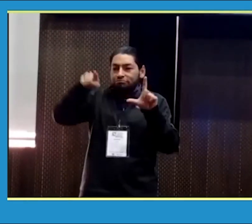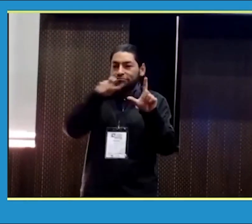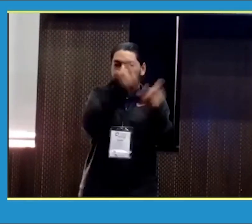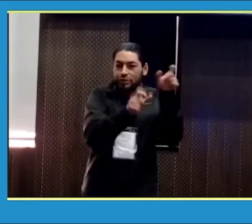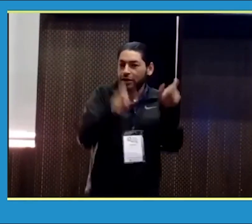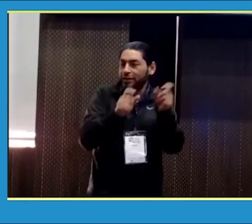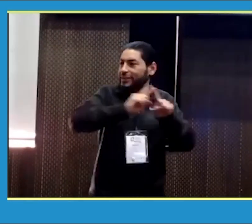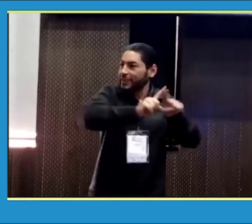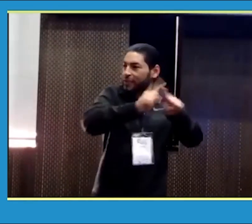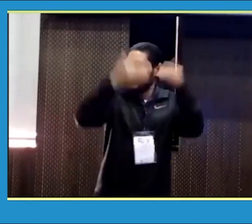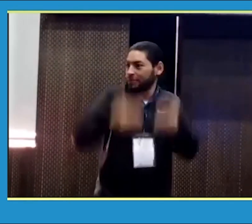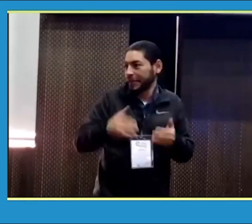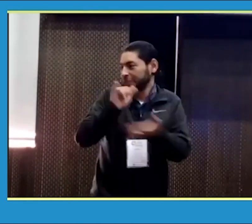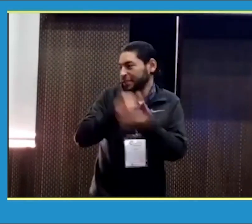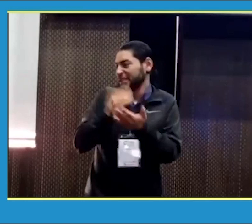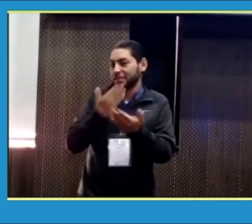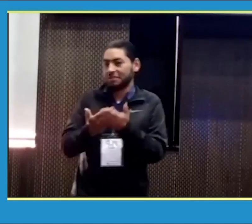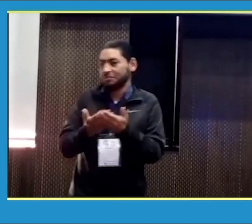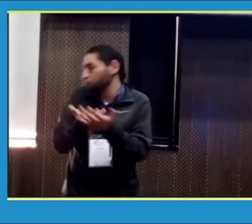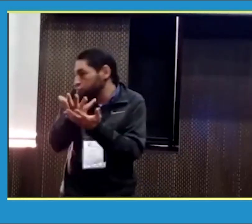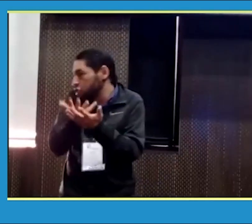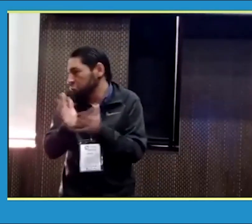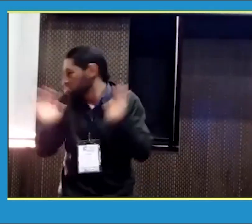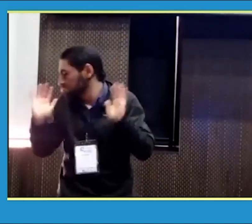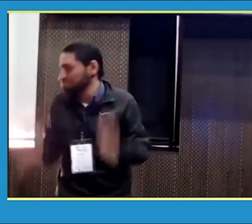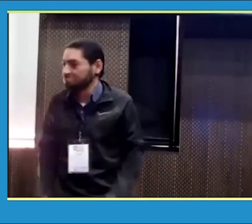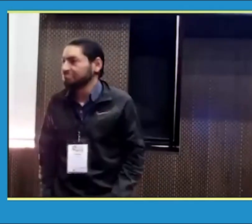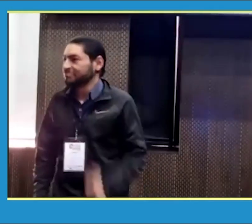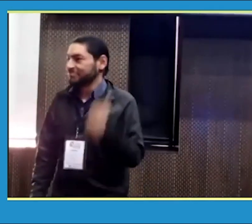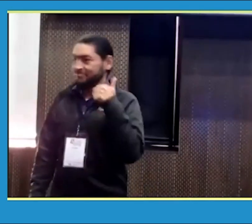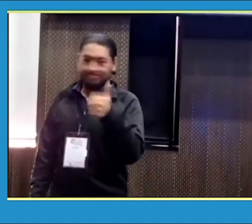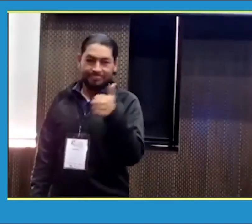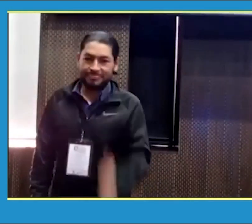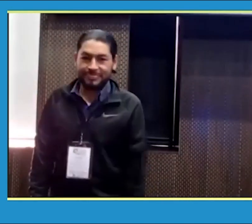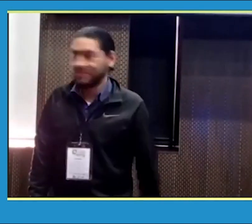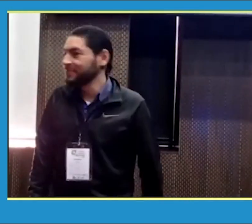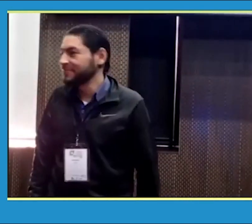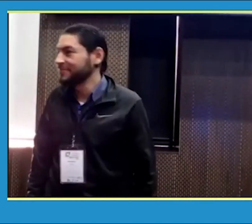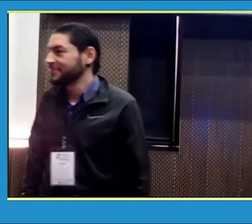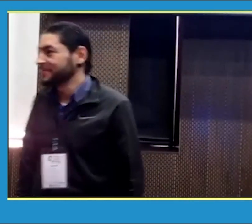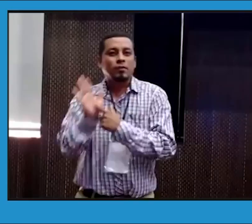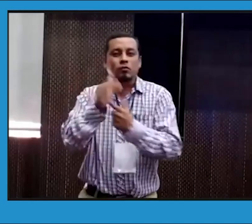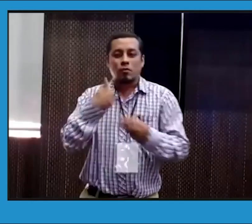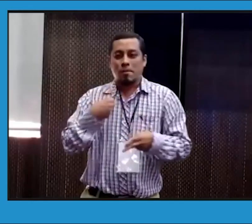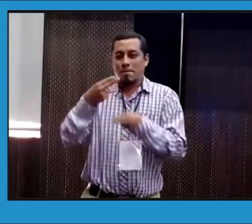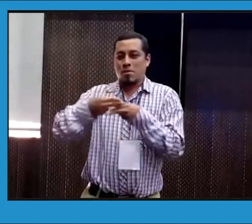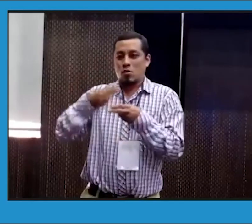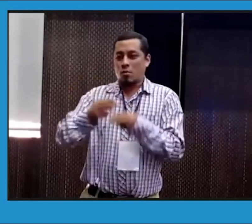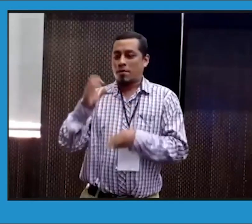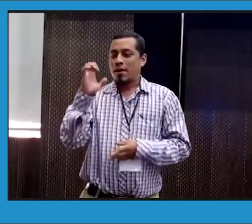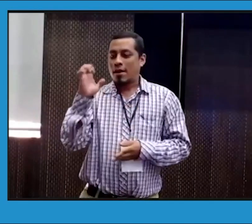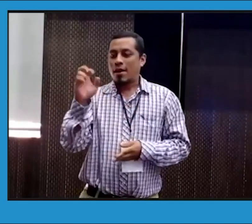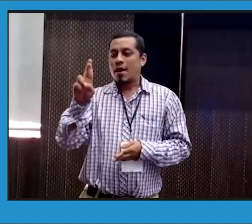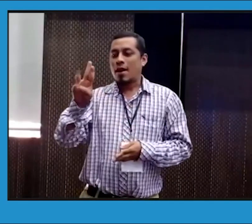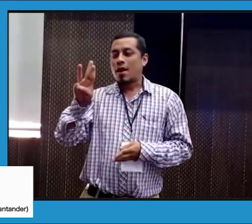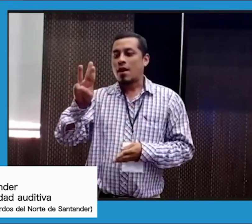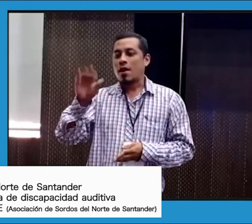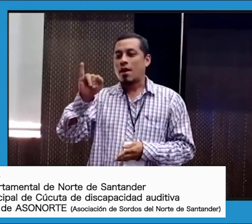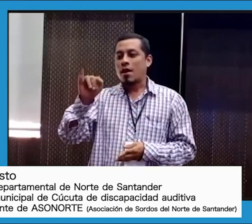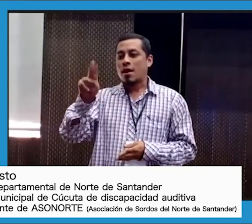saber en esas estadísticas también cómo está clasificación por discapacidad. Gracias a todos ustedes, mucho gusto. Mi nombre